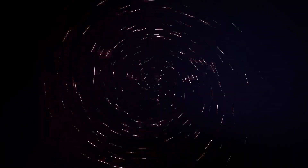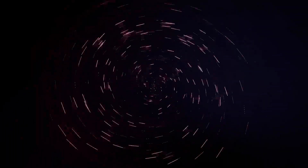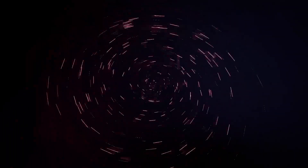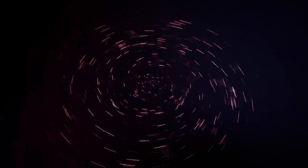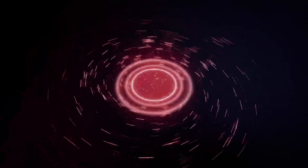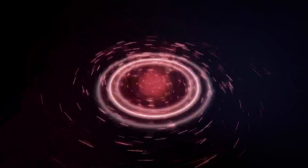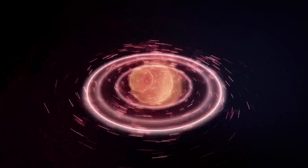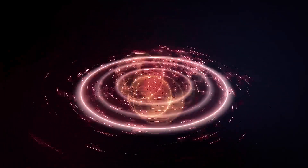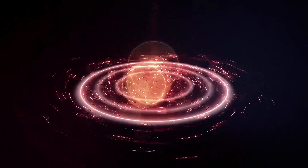موسيقى